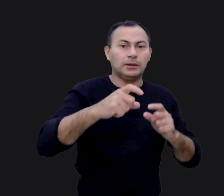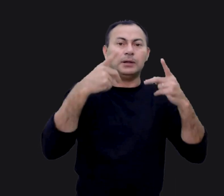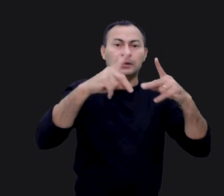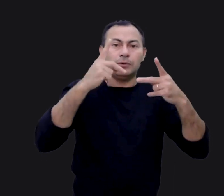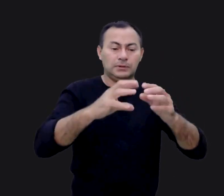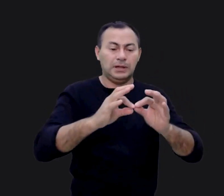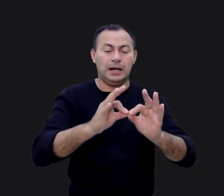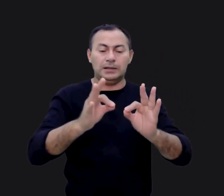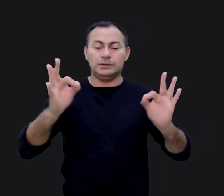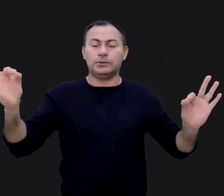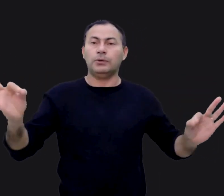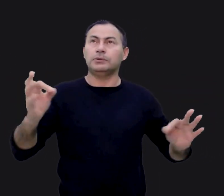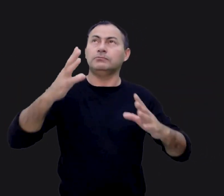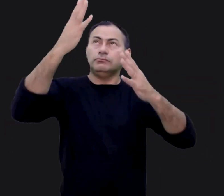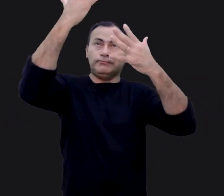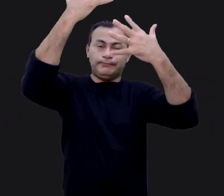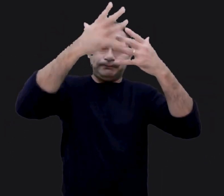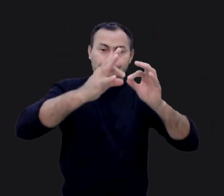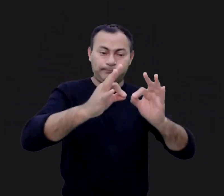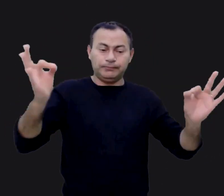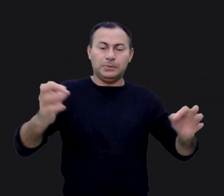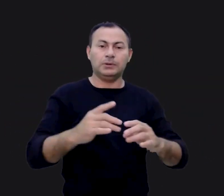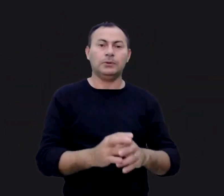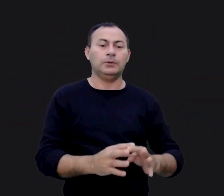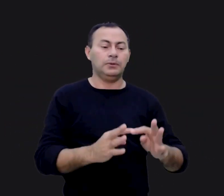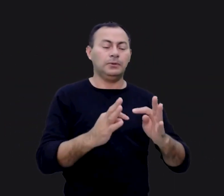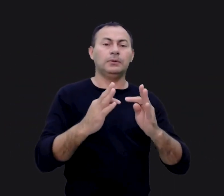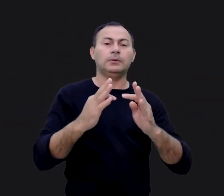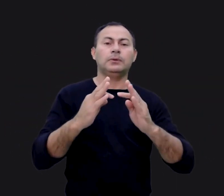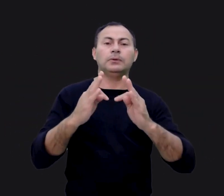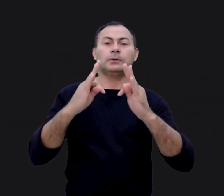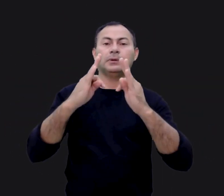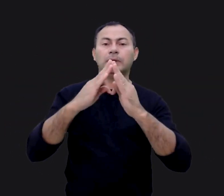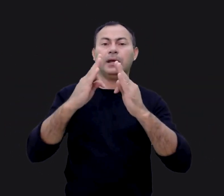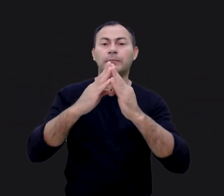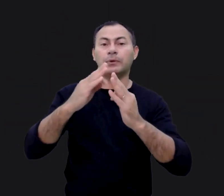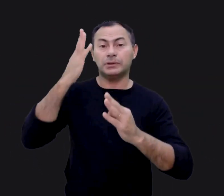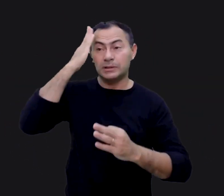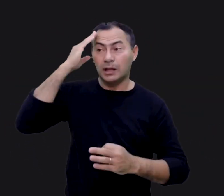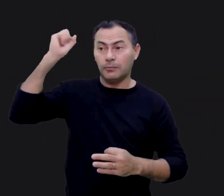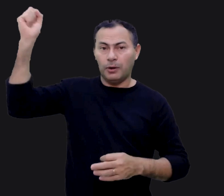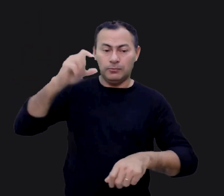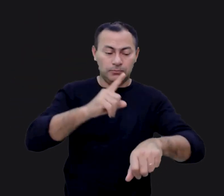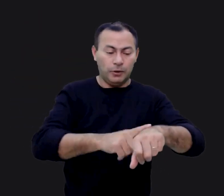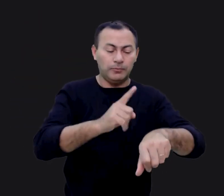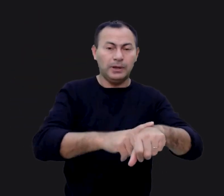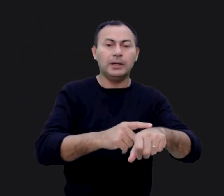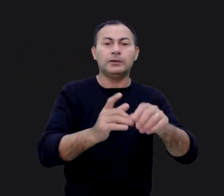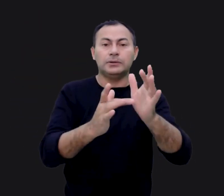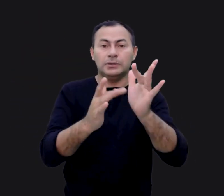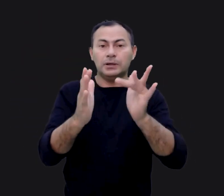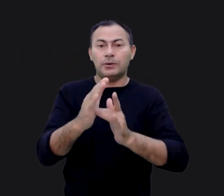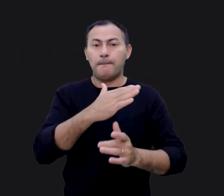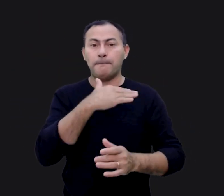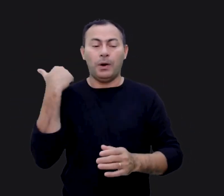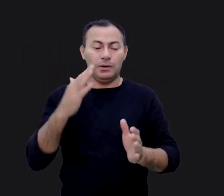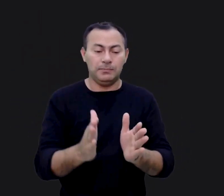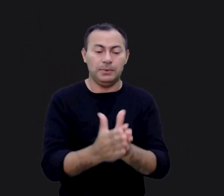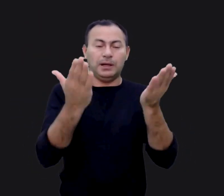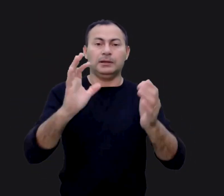supernaturalmente, se rasgou de alto abaixo. Lá no templo de Salomão, em Jerusalém, no mesmo momento em que Jesus morreu na cruz, este milagre